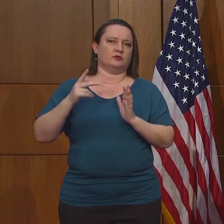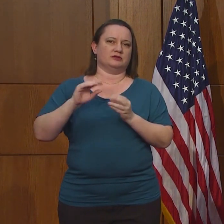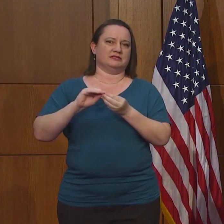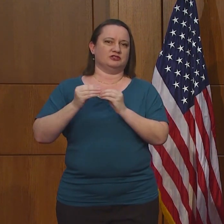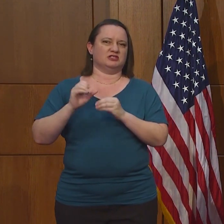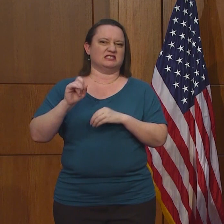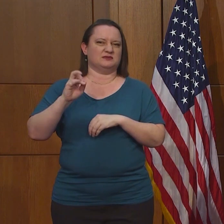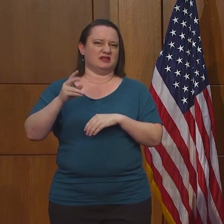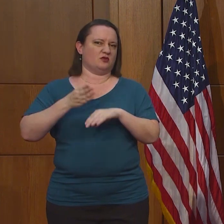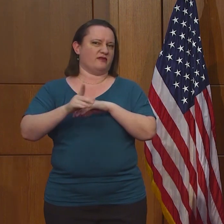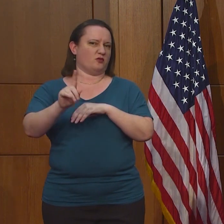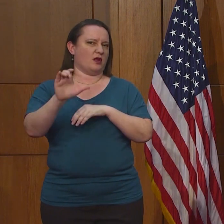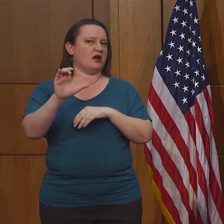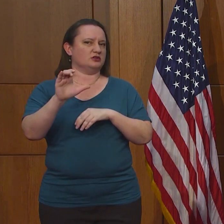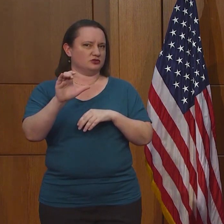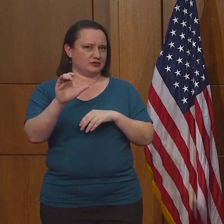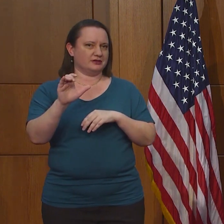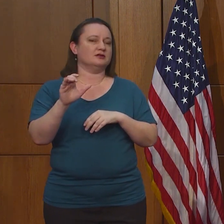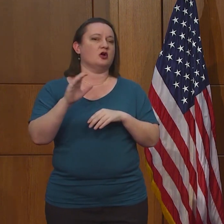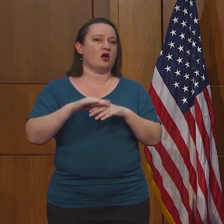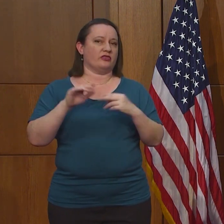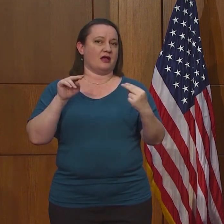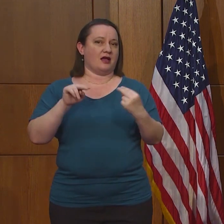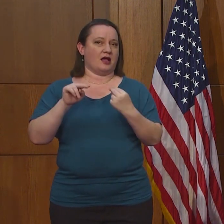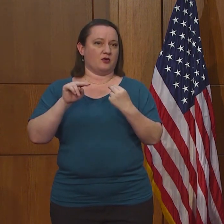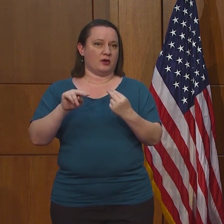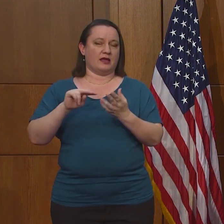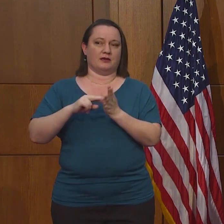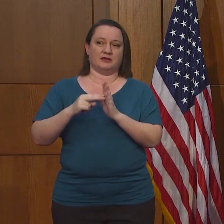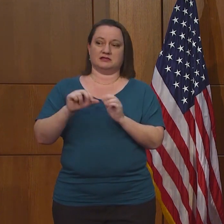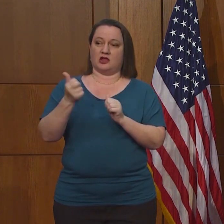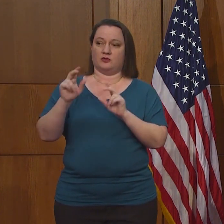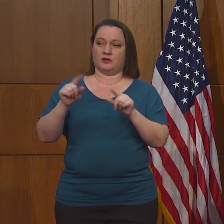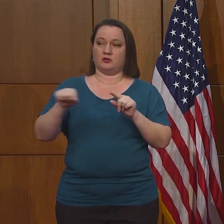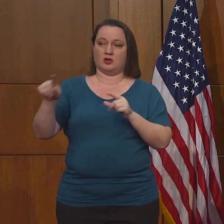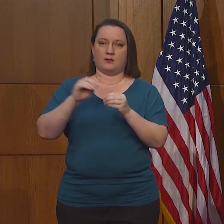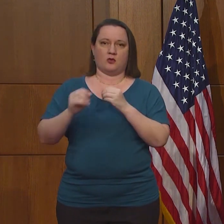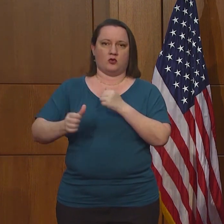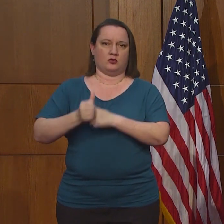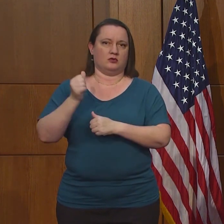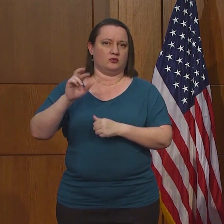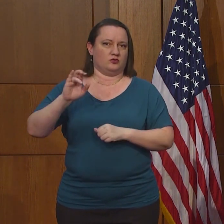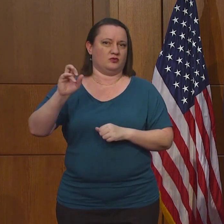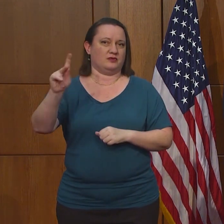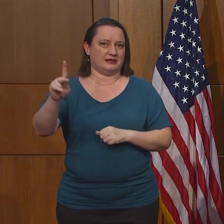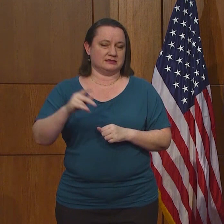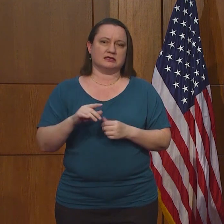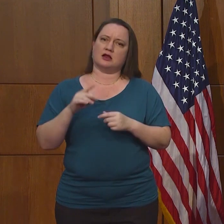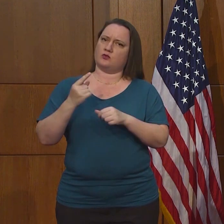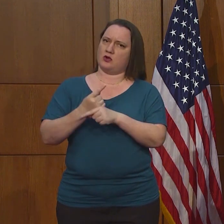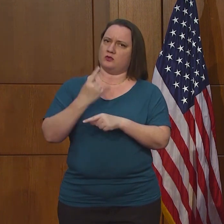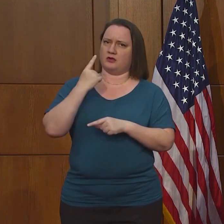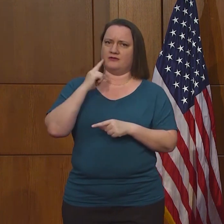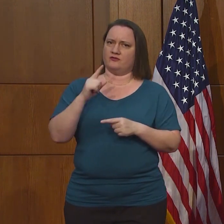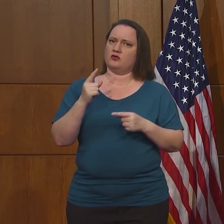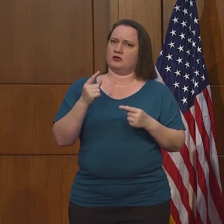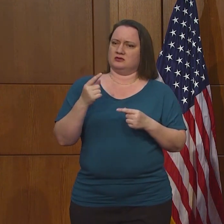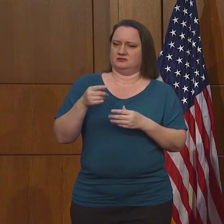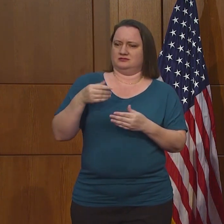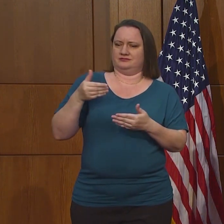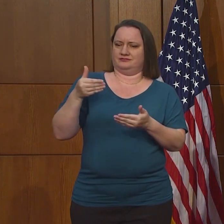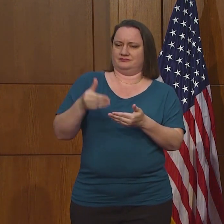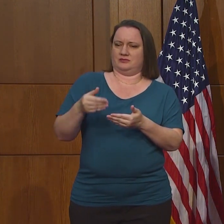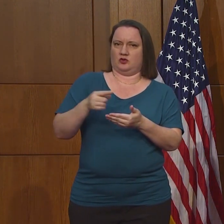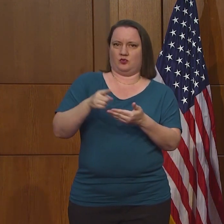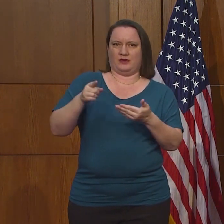gente viajando este fin de semana porque es el fin de semana de remembranza. La policía va a estar